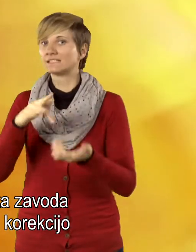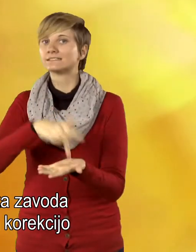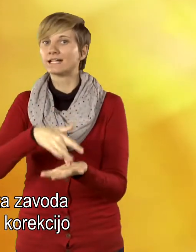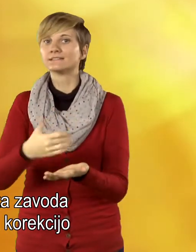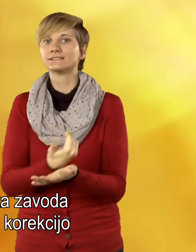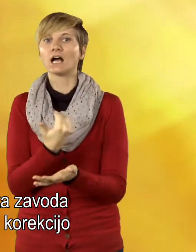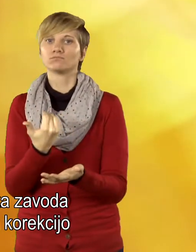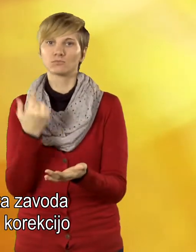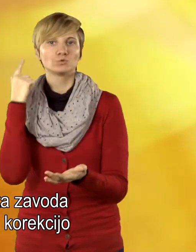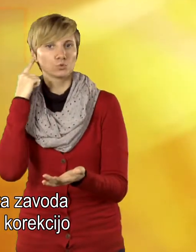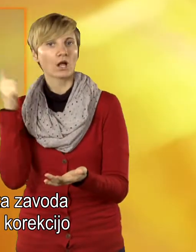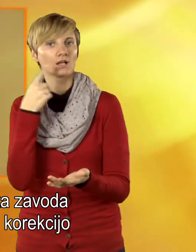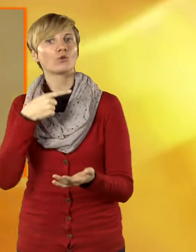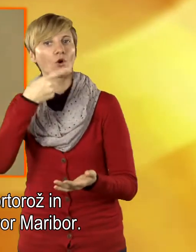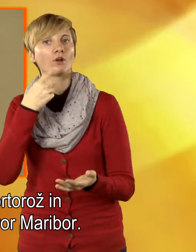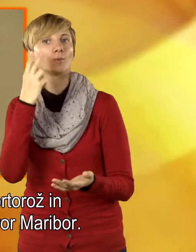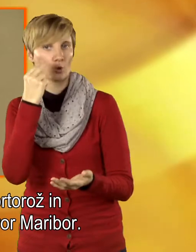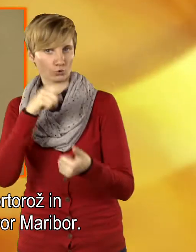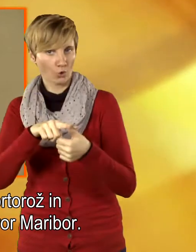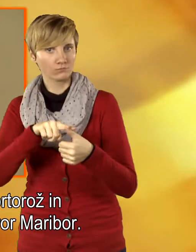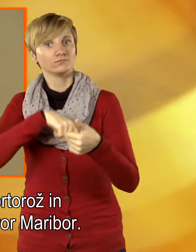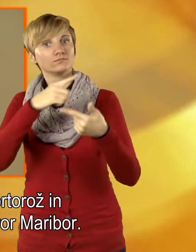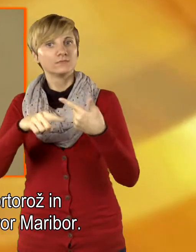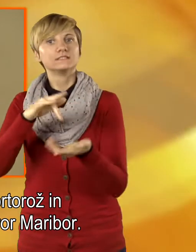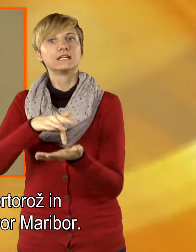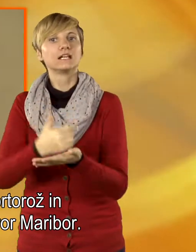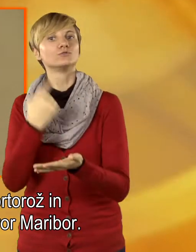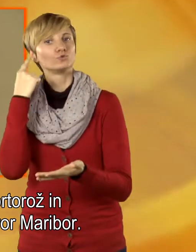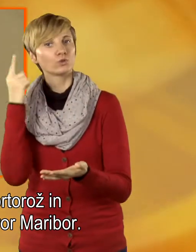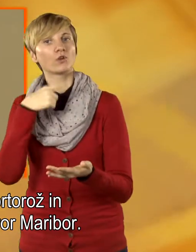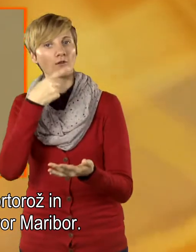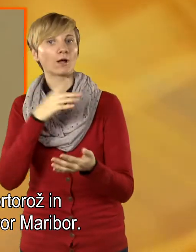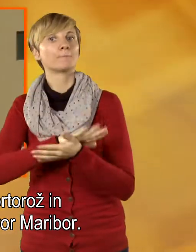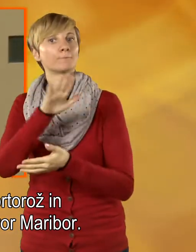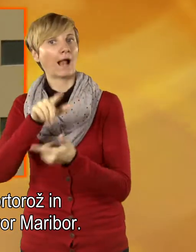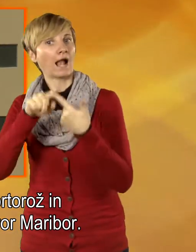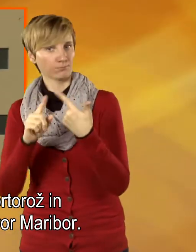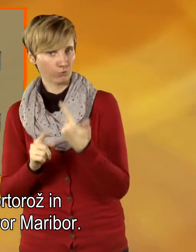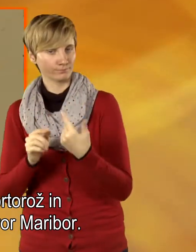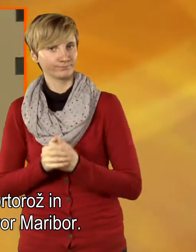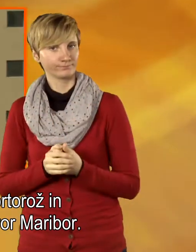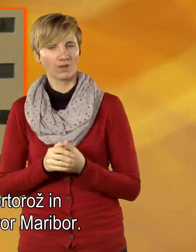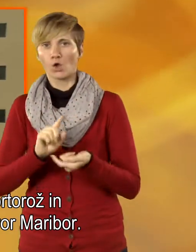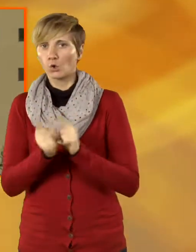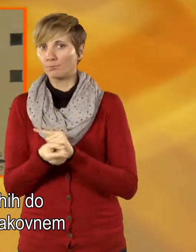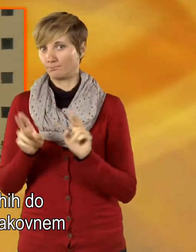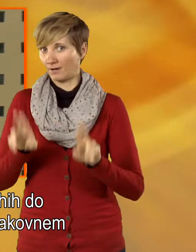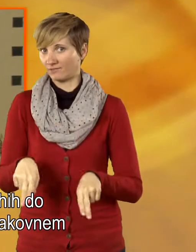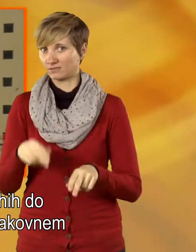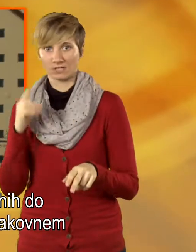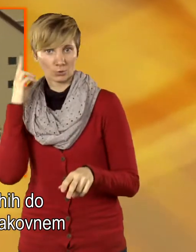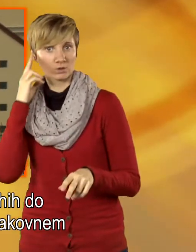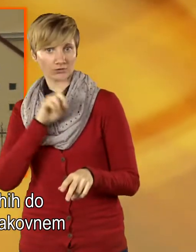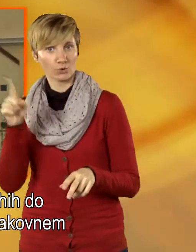Centr za korekcijo sluha in govora Portoroš in Centr za sluh in govor Maribor. Kljub